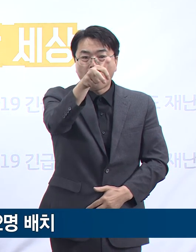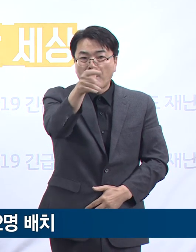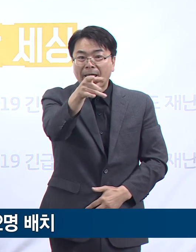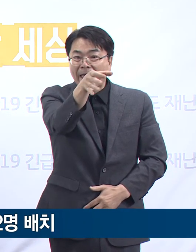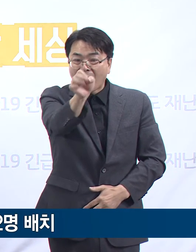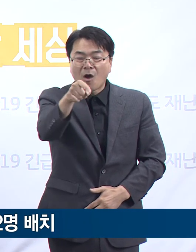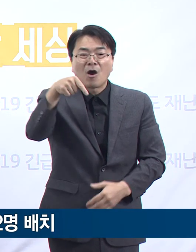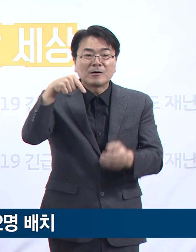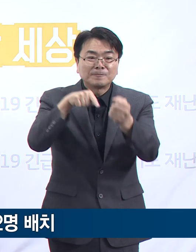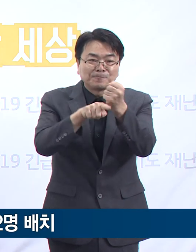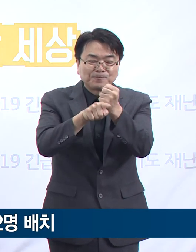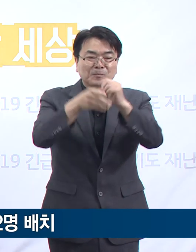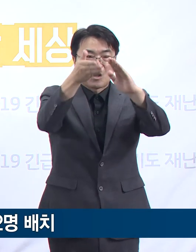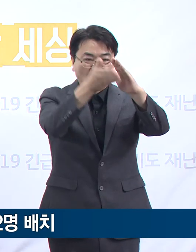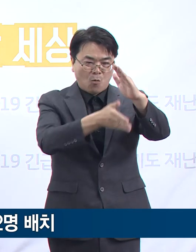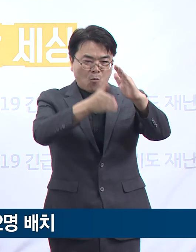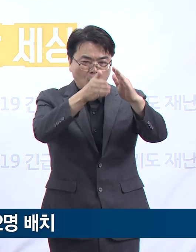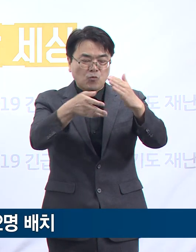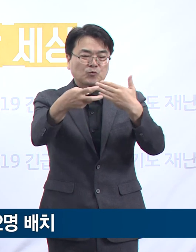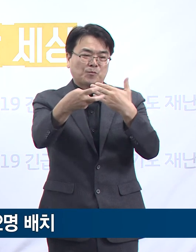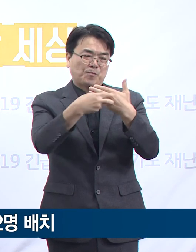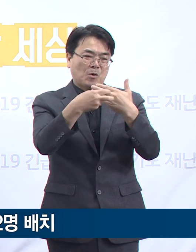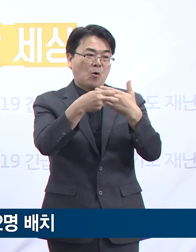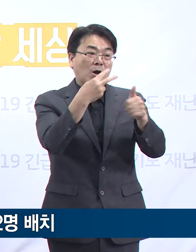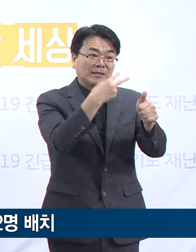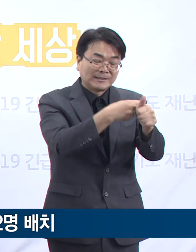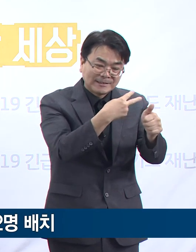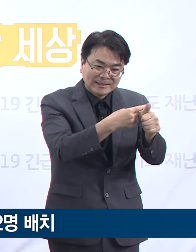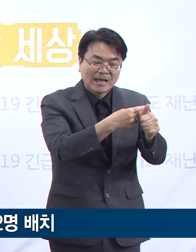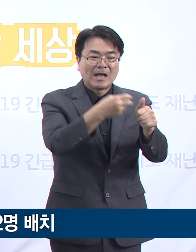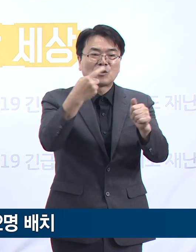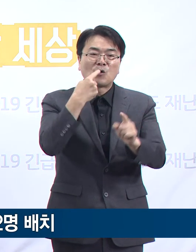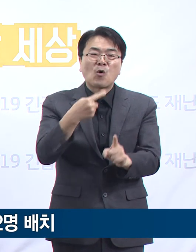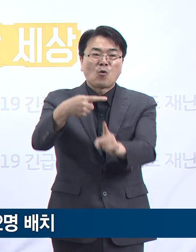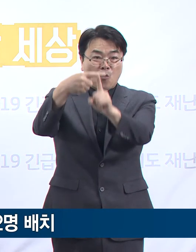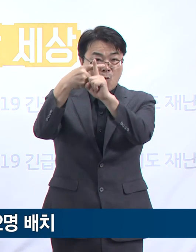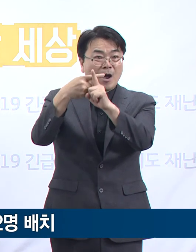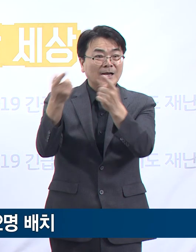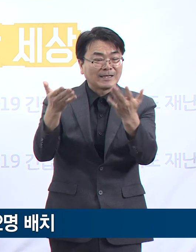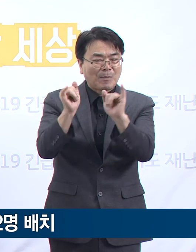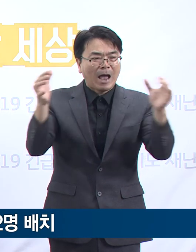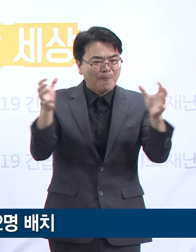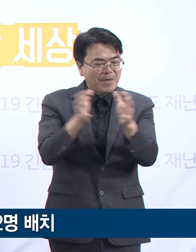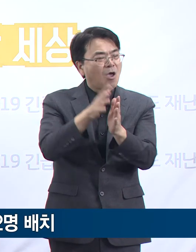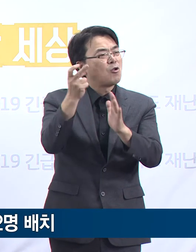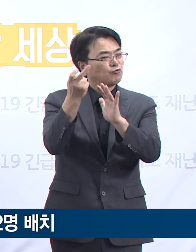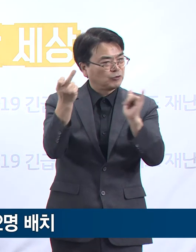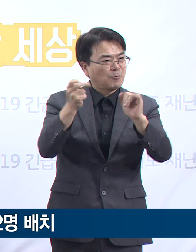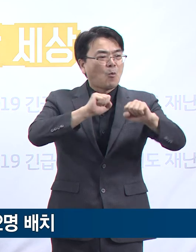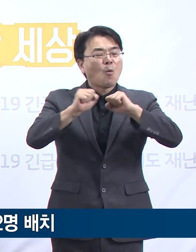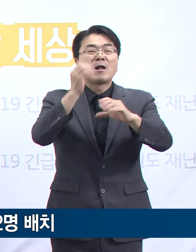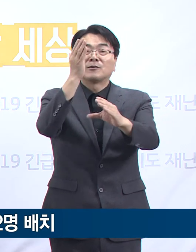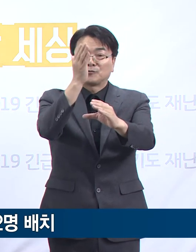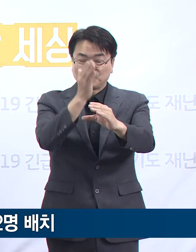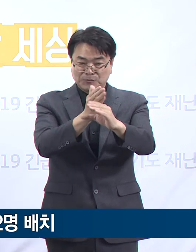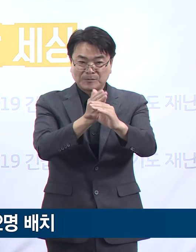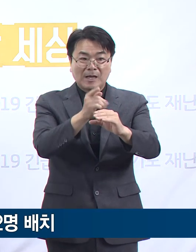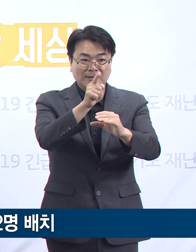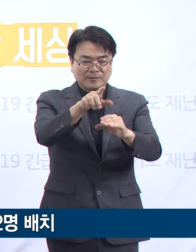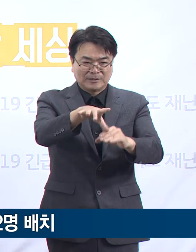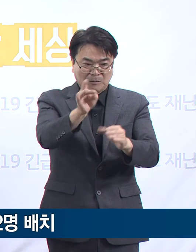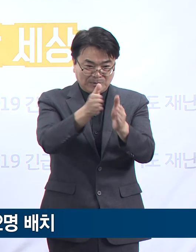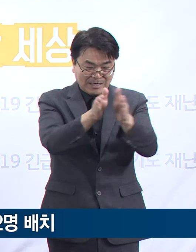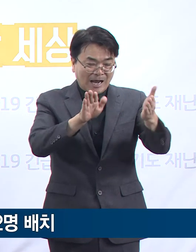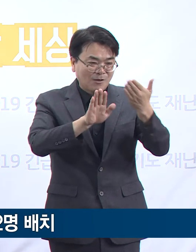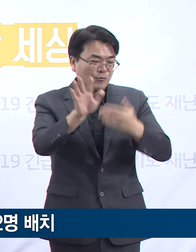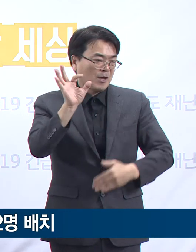공중보건의사 3명, 간호사 5명 등 12명이 배치되어 활동했습니다. 홈케어 시스템 운영을 시작한 뒤